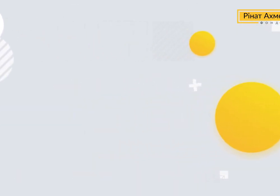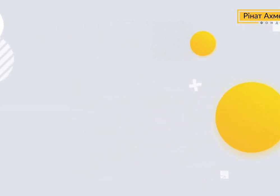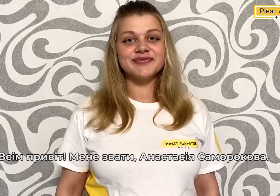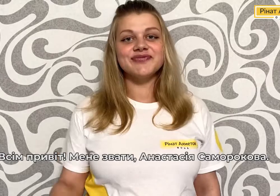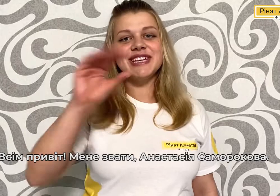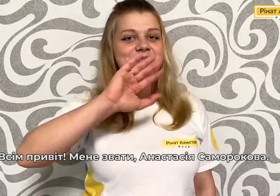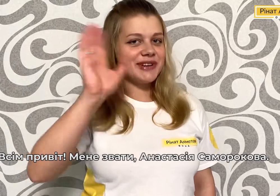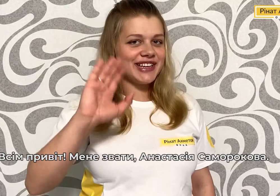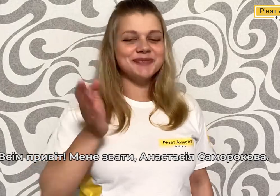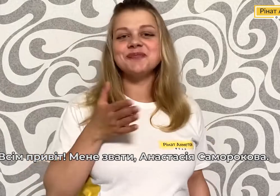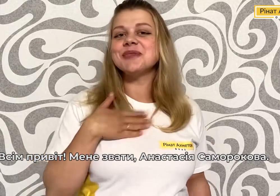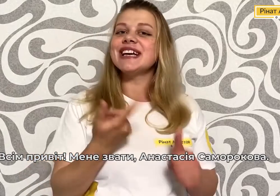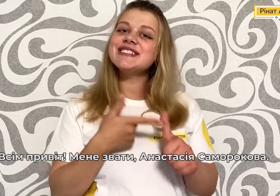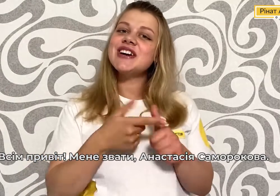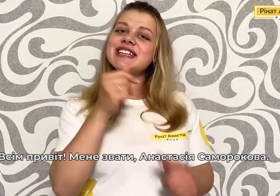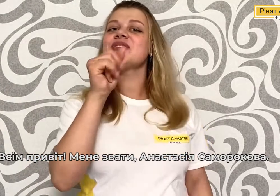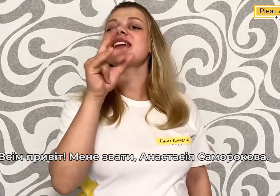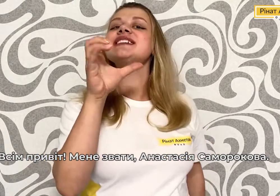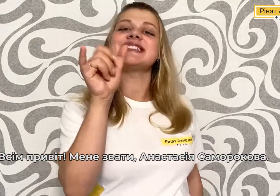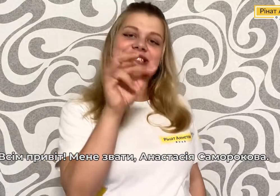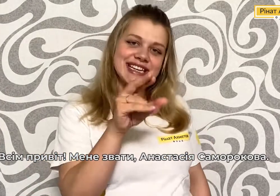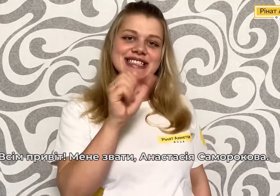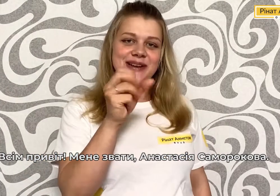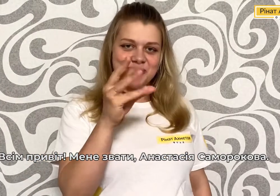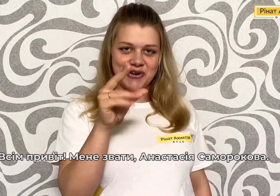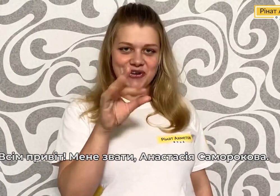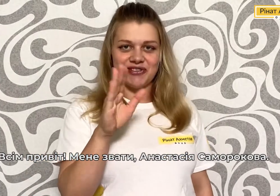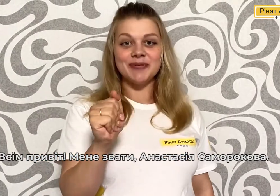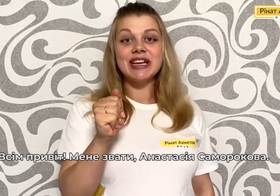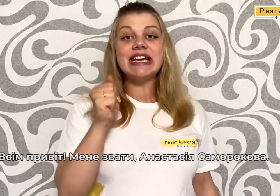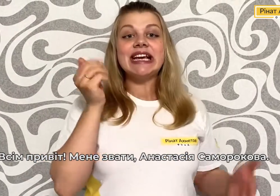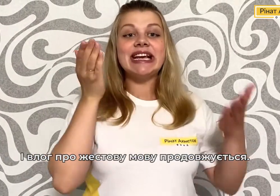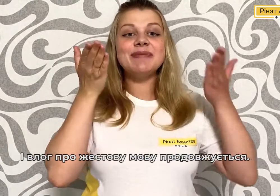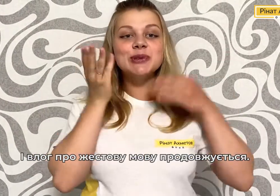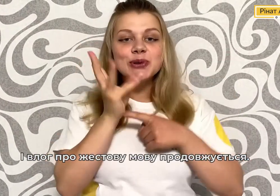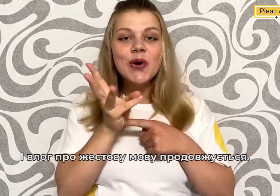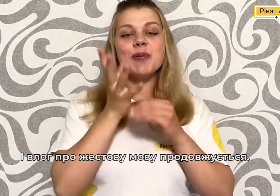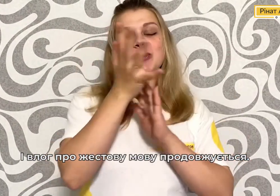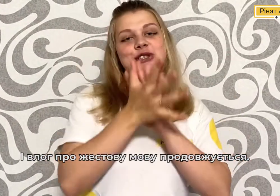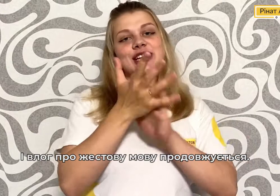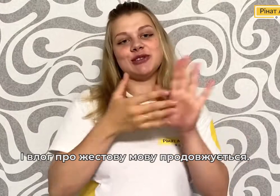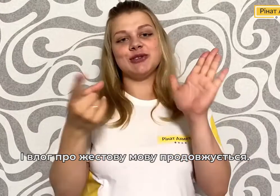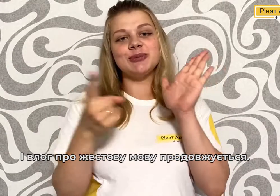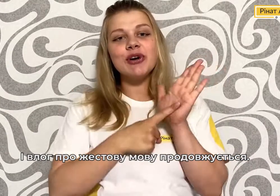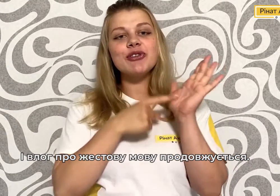Всім привіт! Мене звати Анастасія Саморокова І блог про жестову мову